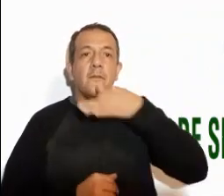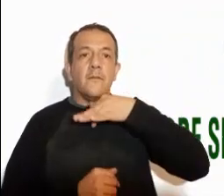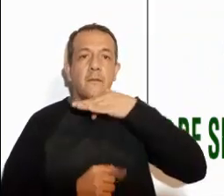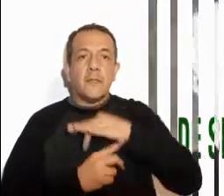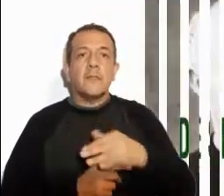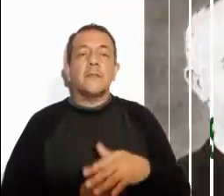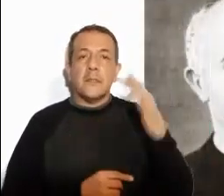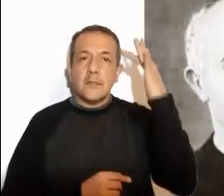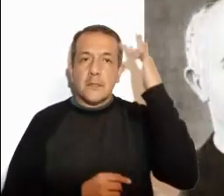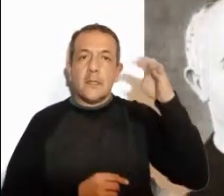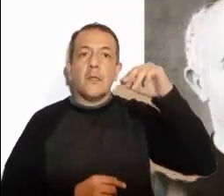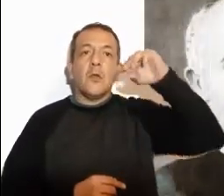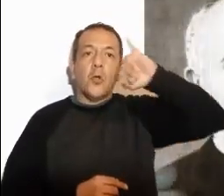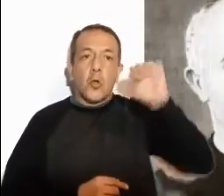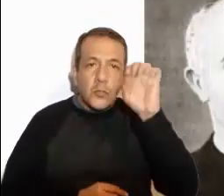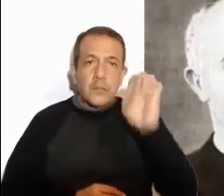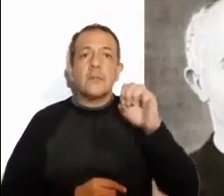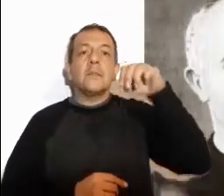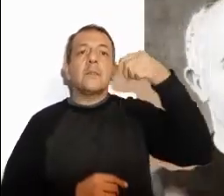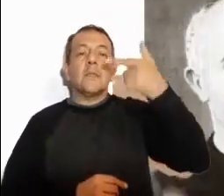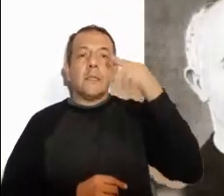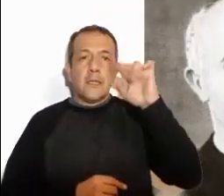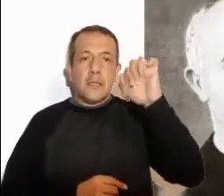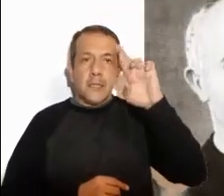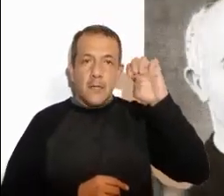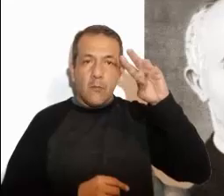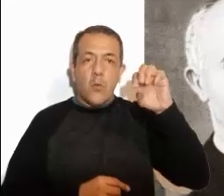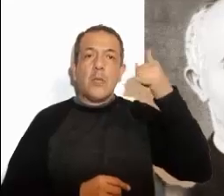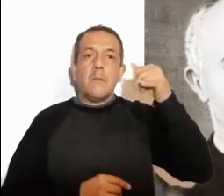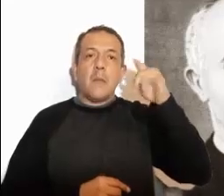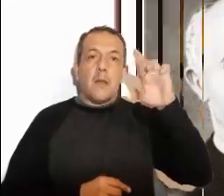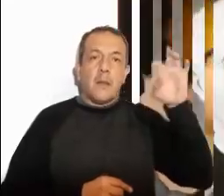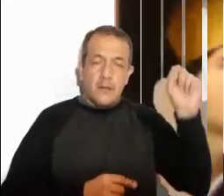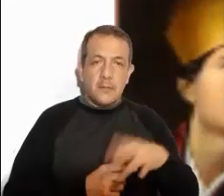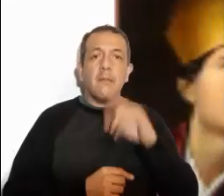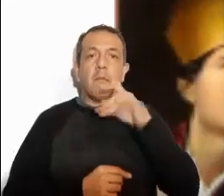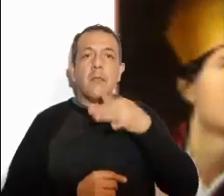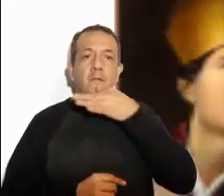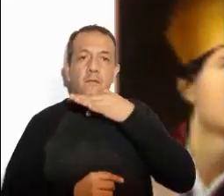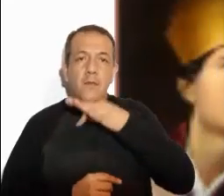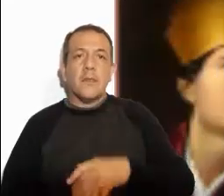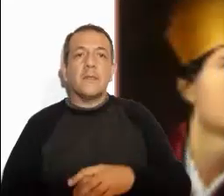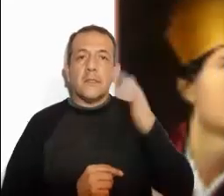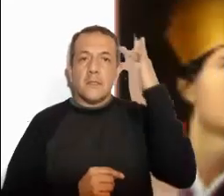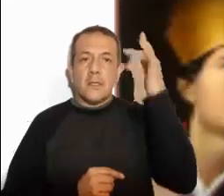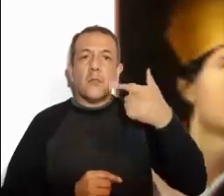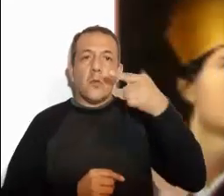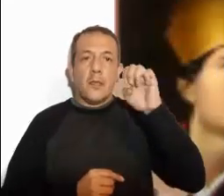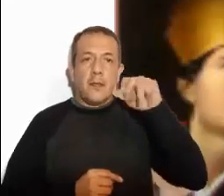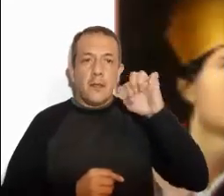septiembre. San José, María de Yermo y Parres. También celebramos hoy a San Genaro.